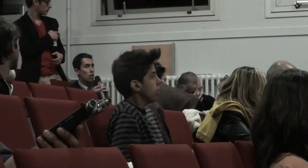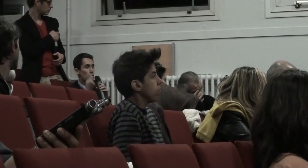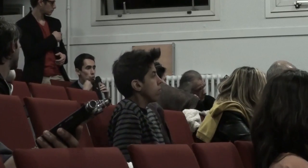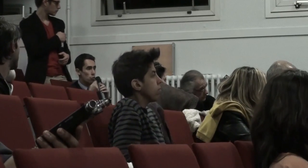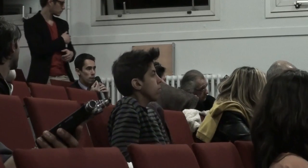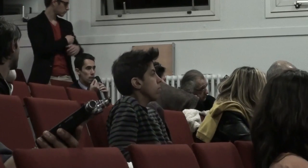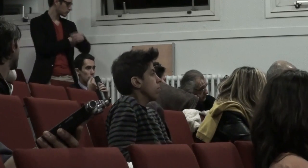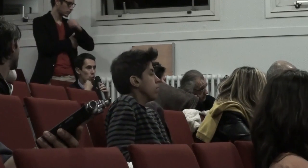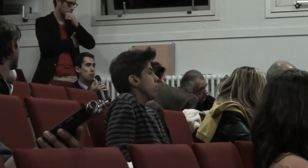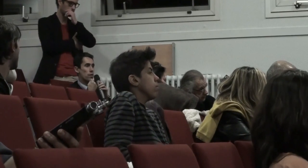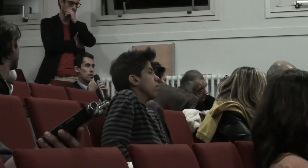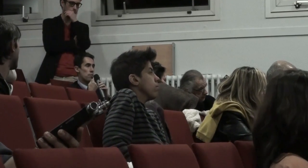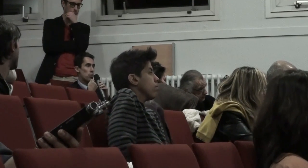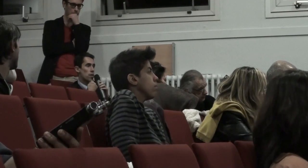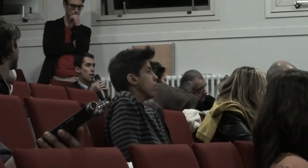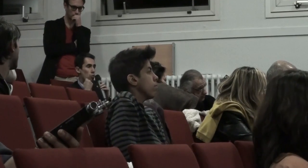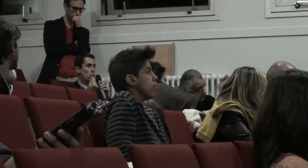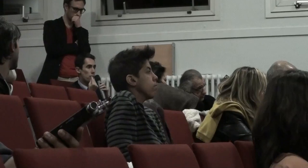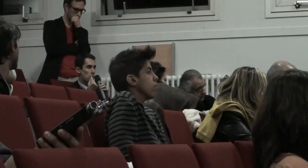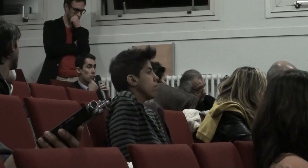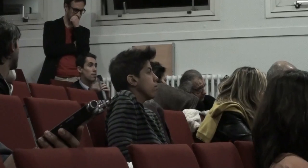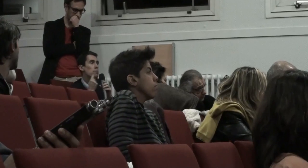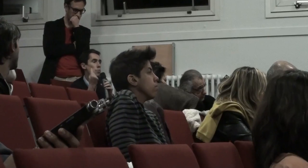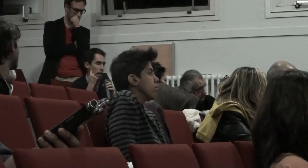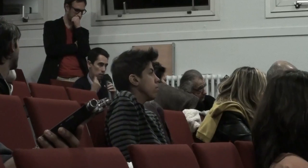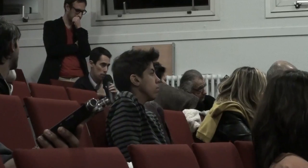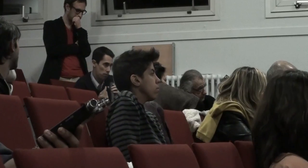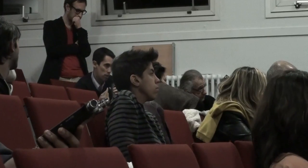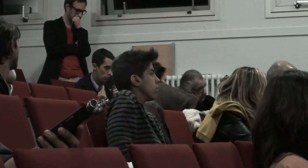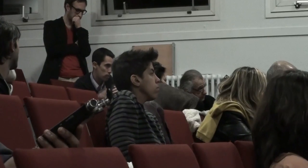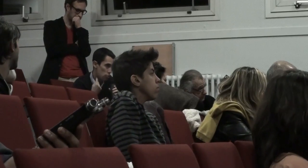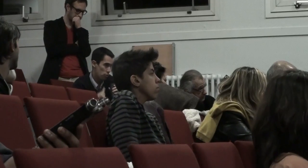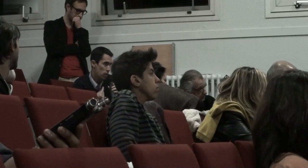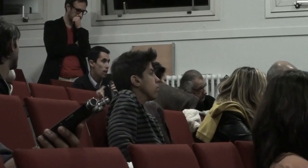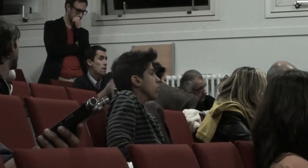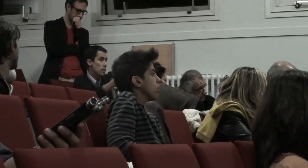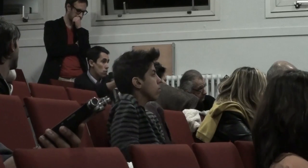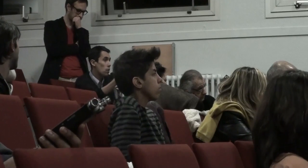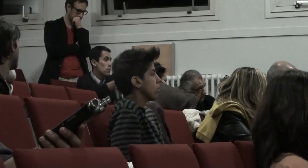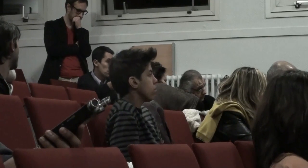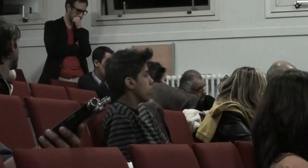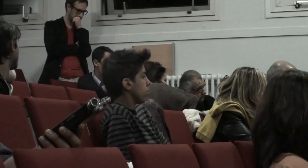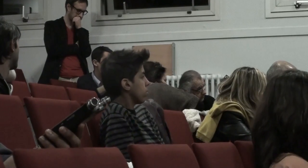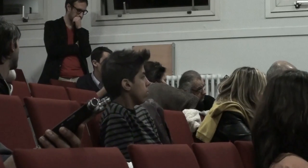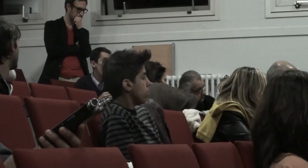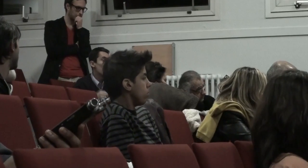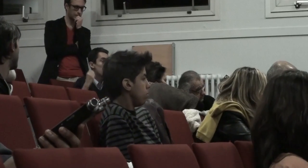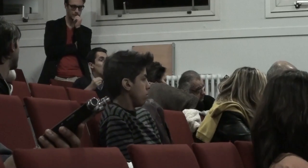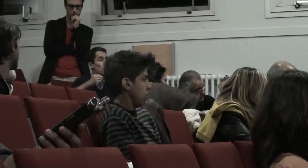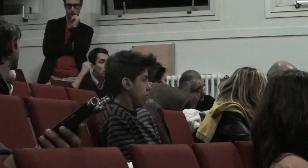de toute manière que l'on choisisse d'implanter ou de ne pas implanter ça ne peut pas être l'enfant qui choisit aujourd'hui parce que comme vous l'avez rappelé si on